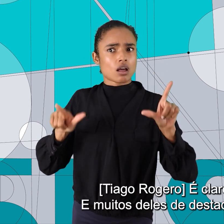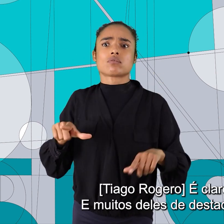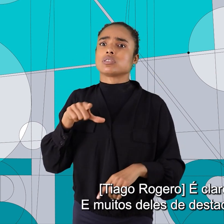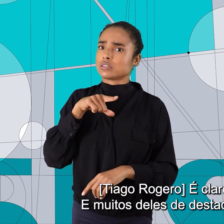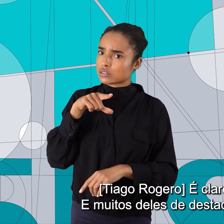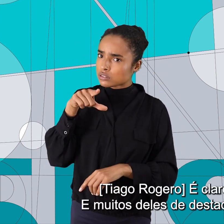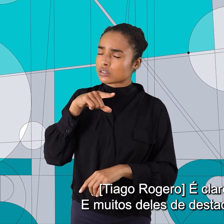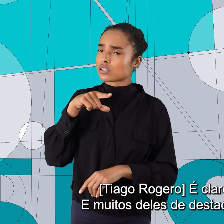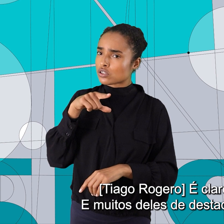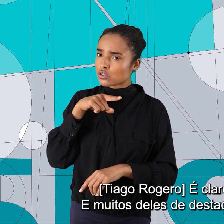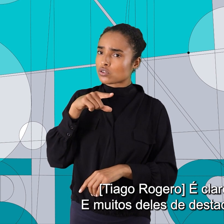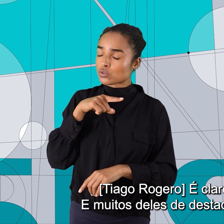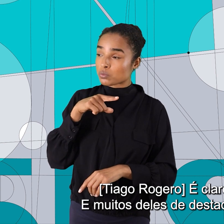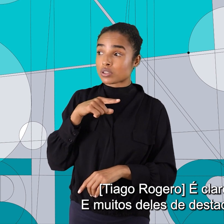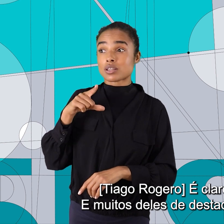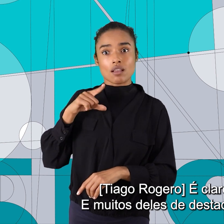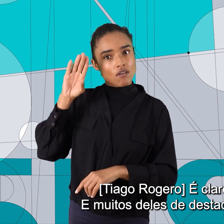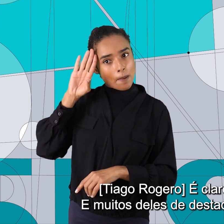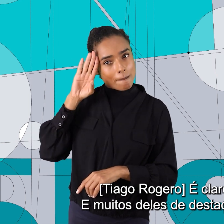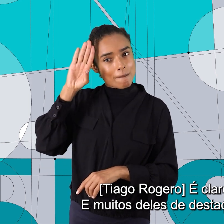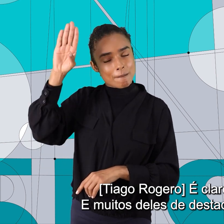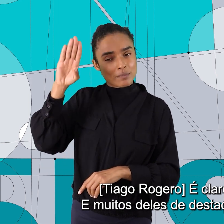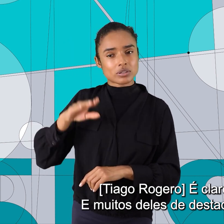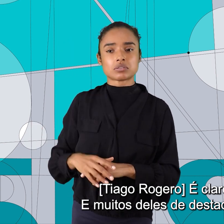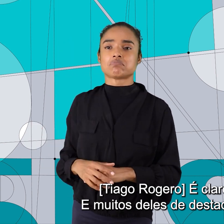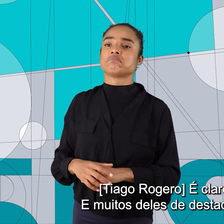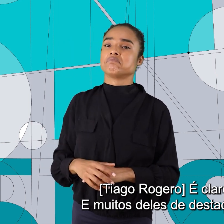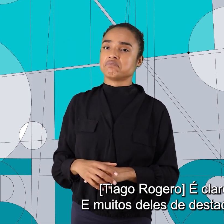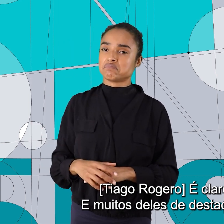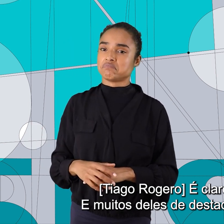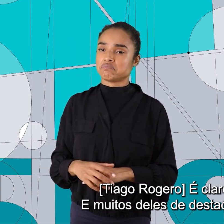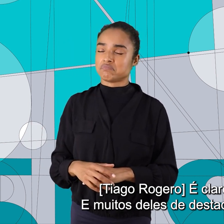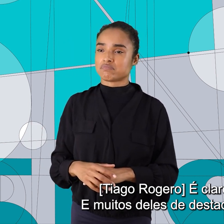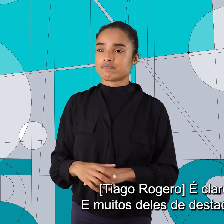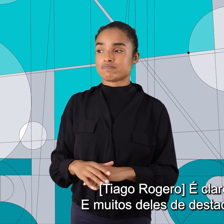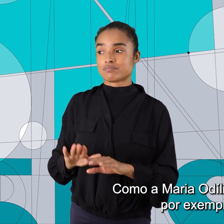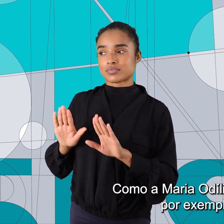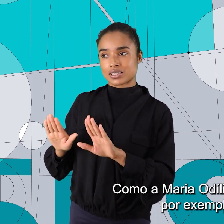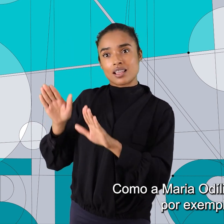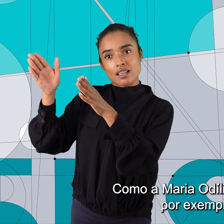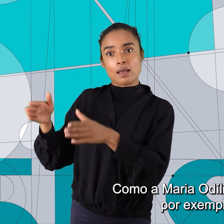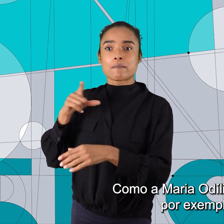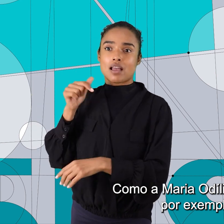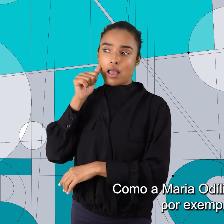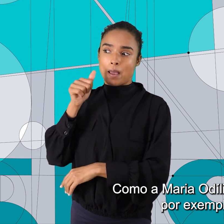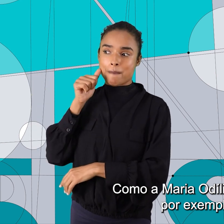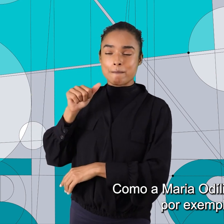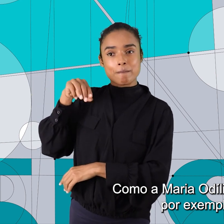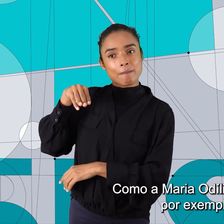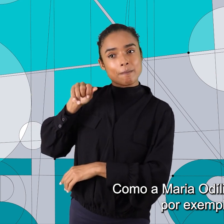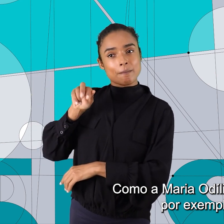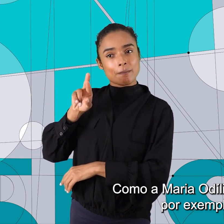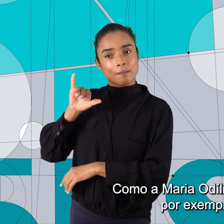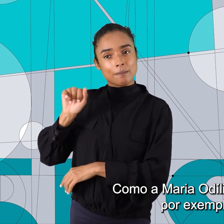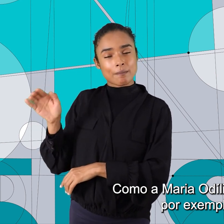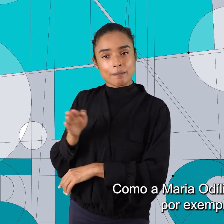que houve. E muitos deles de destaque, disruptivos. Como a Maria Odília